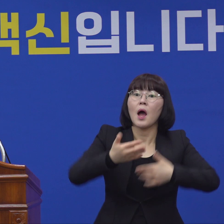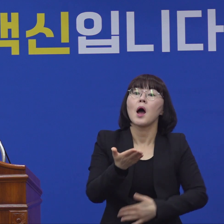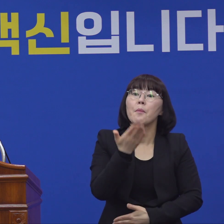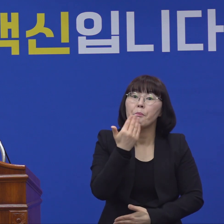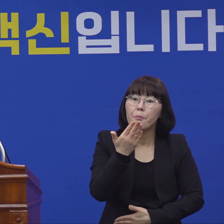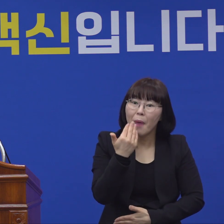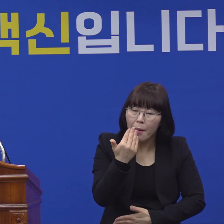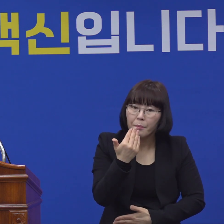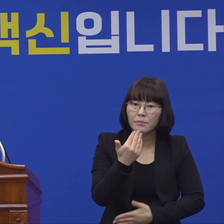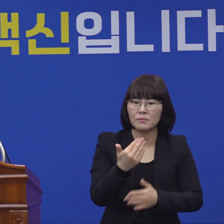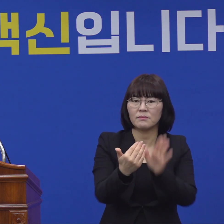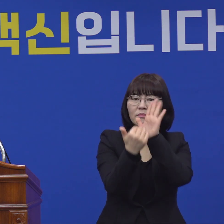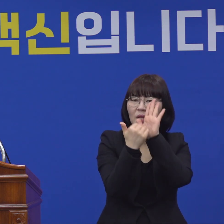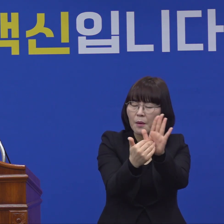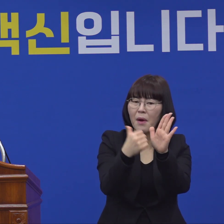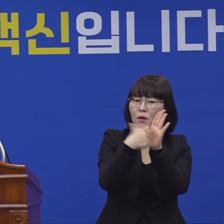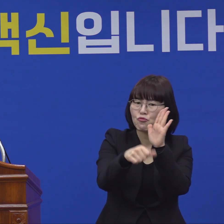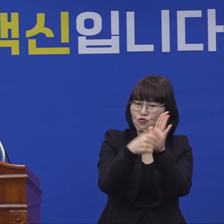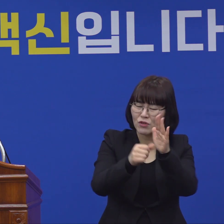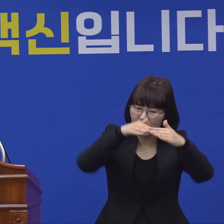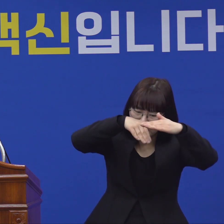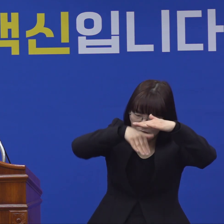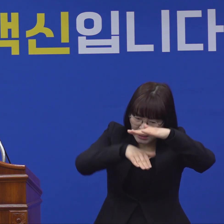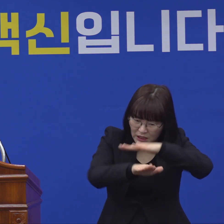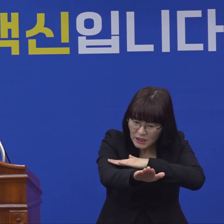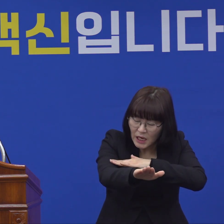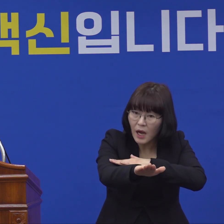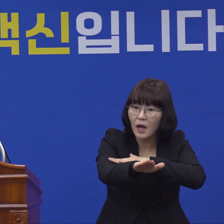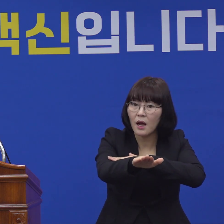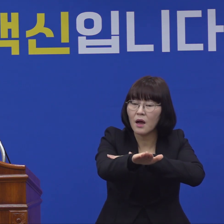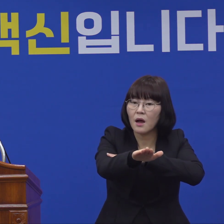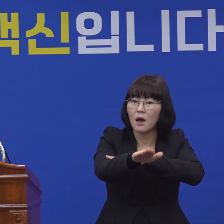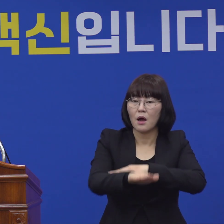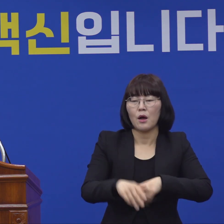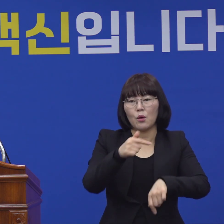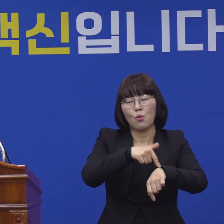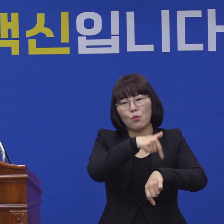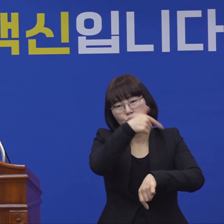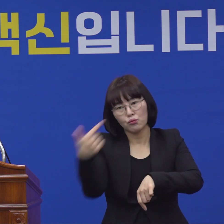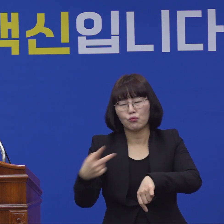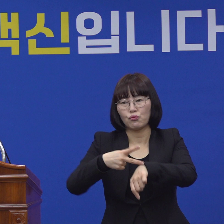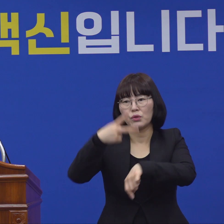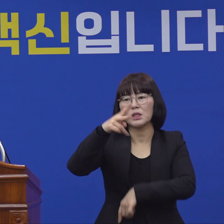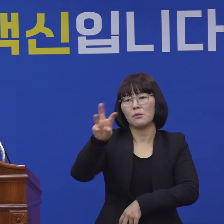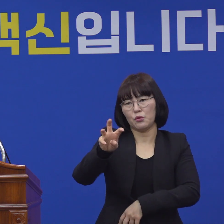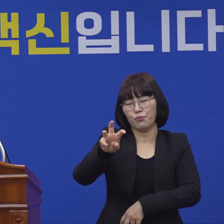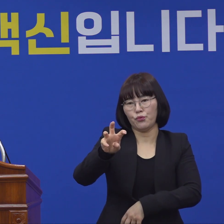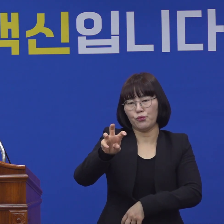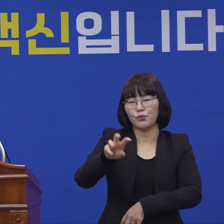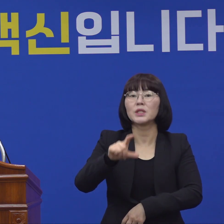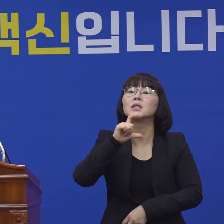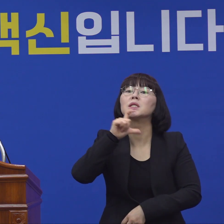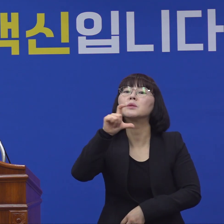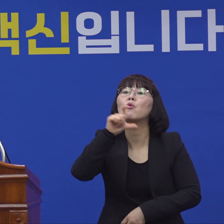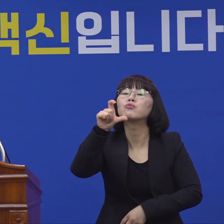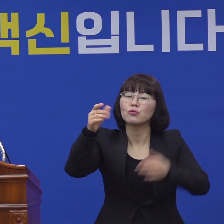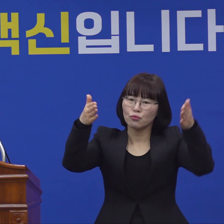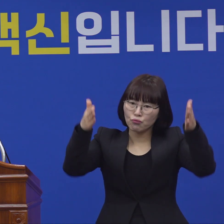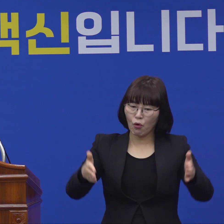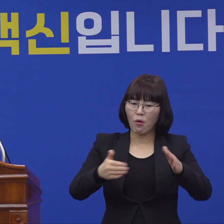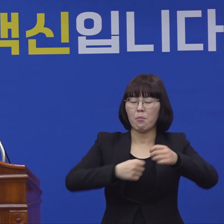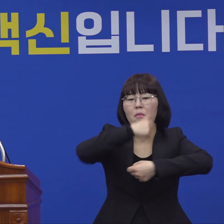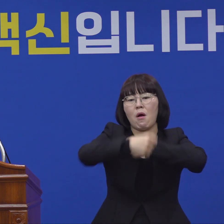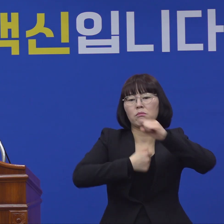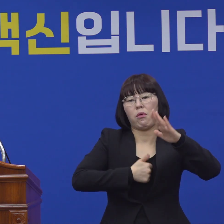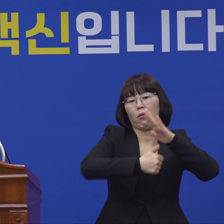방역물품을 위해 열어둔 지하통로를 통해 오후 2시 30경부터 15분 정도 무단